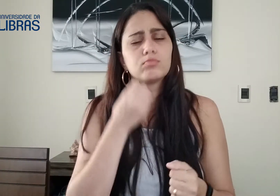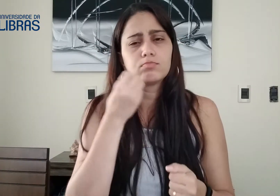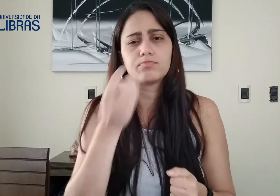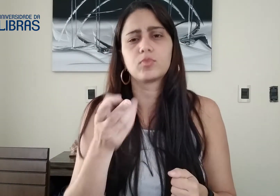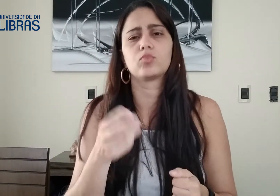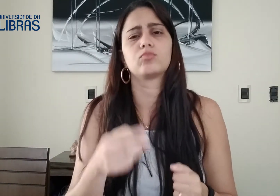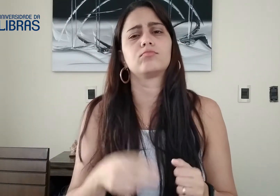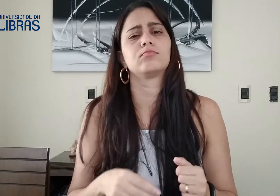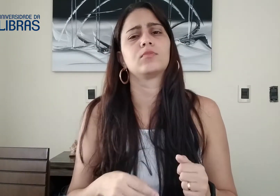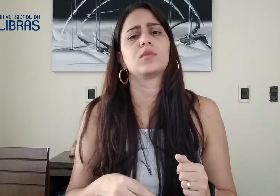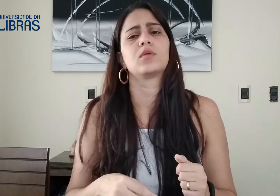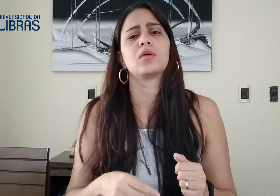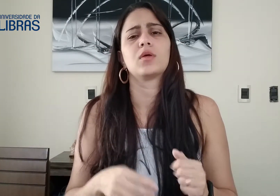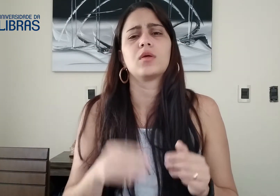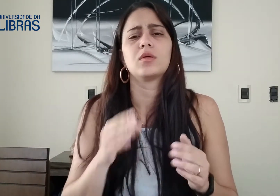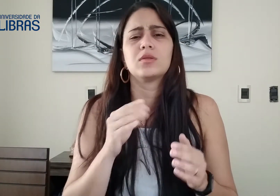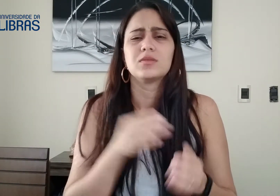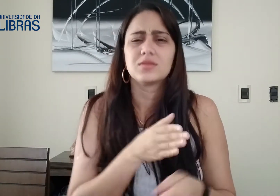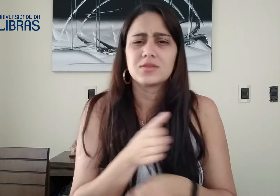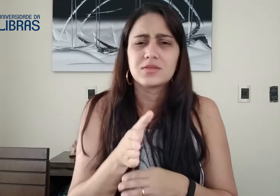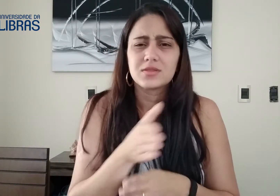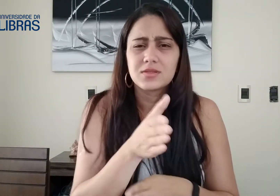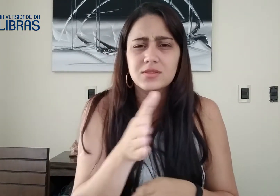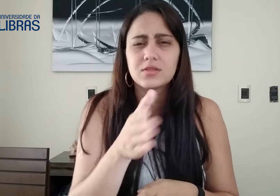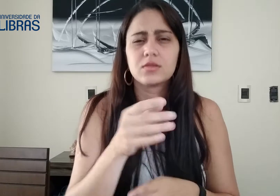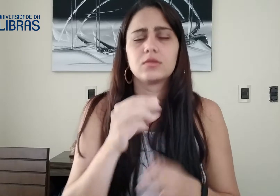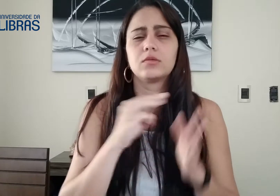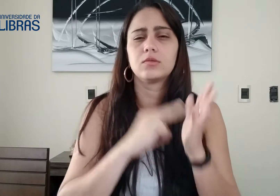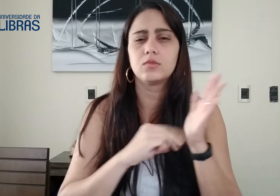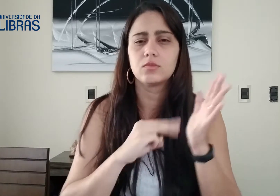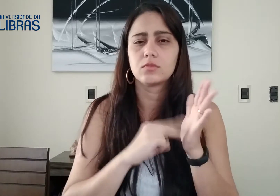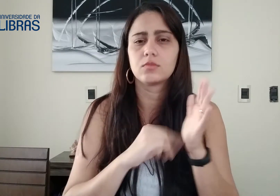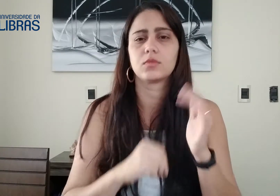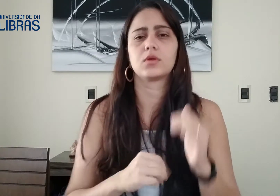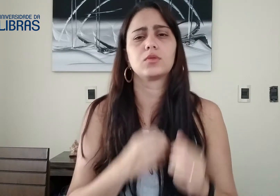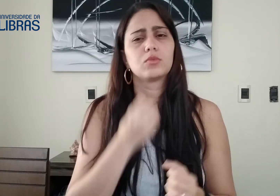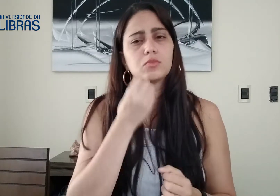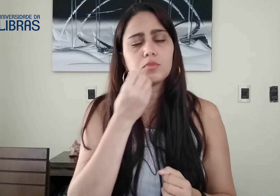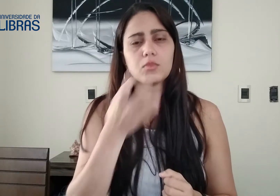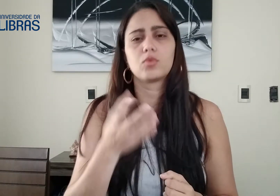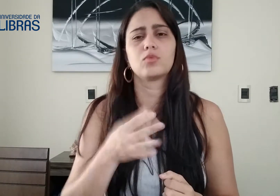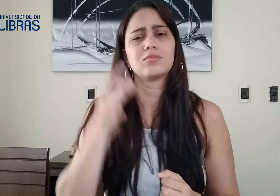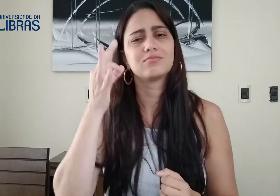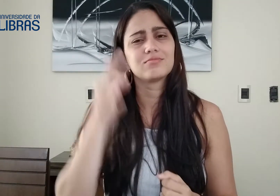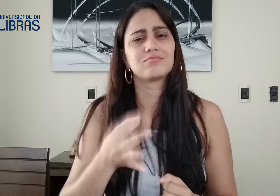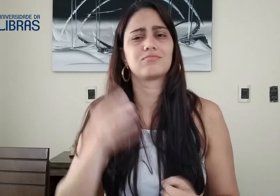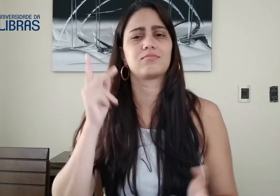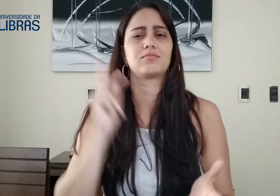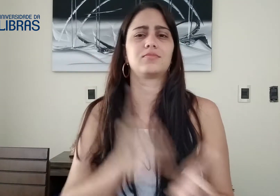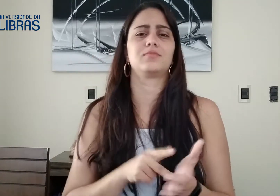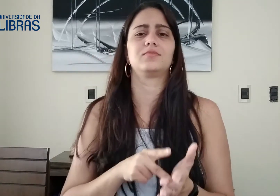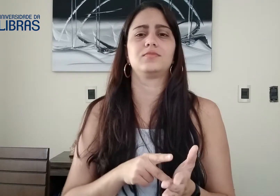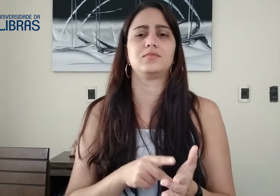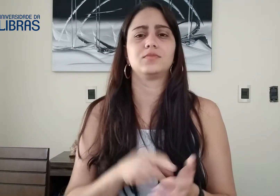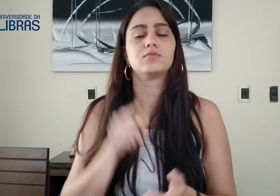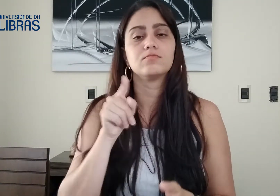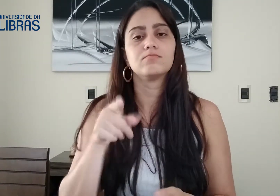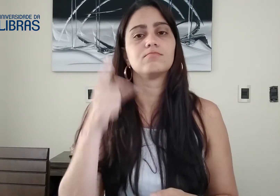que se vocês também quiserem, se vocês prestarem atenção em tudo, seguirem o método, assim como eu